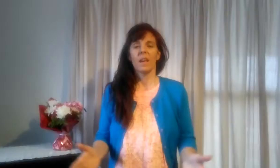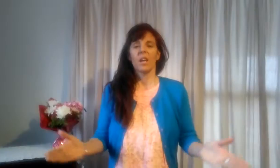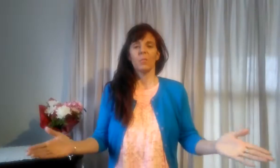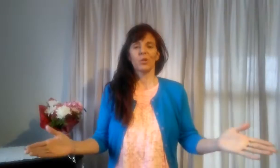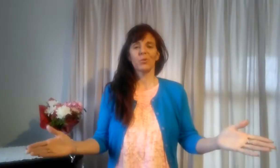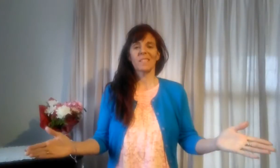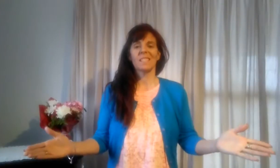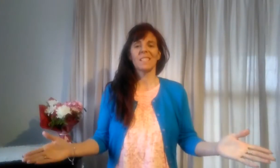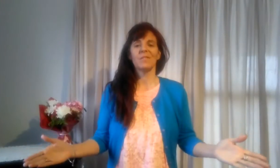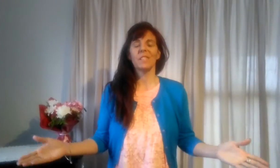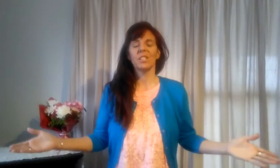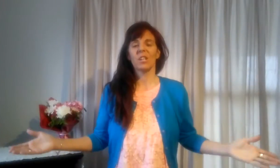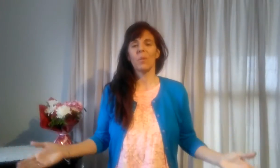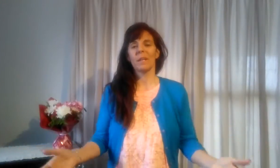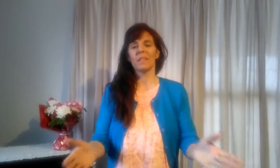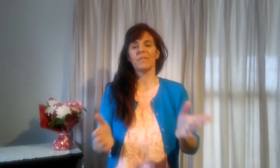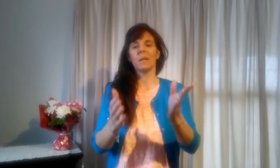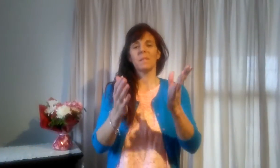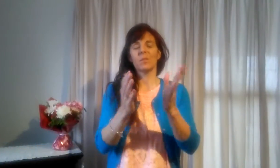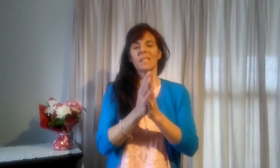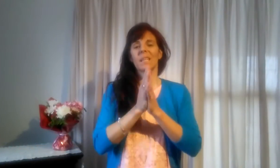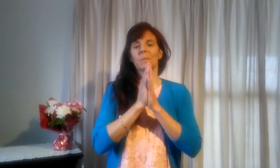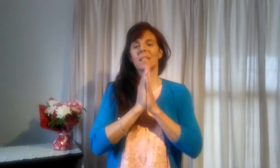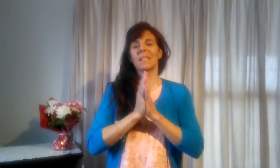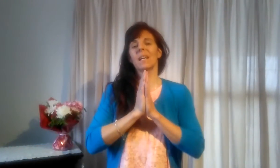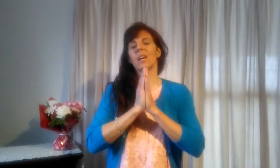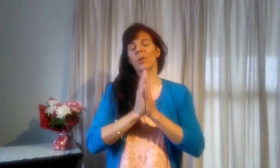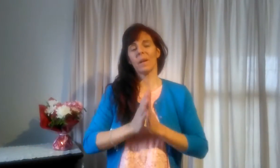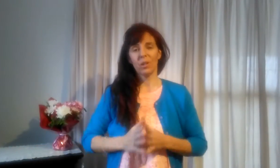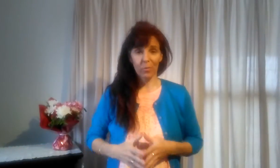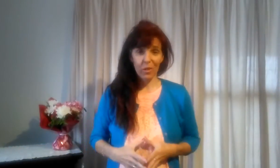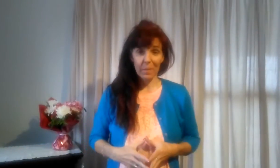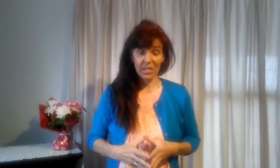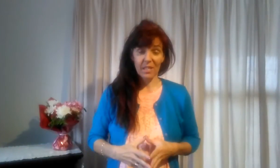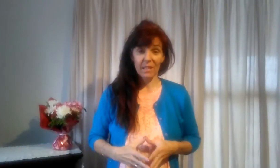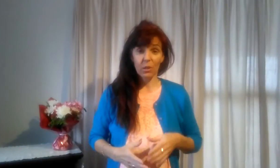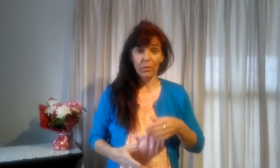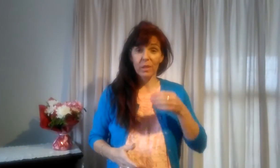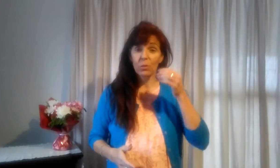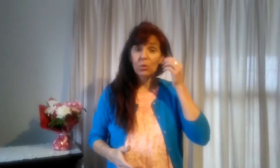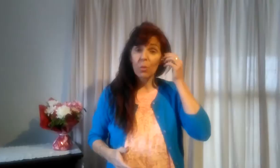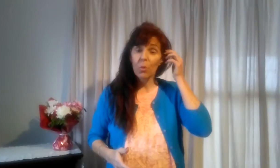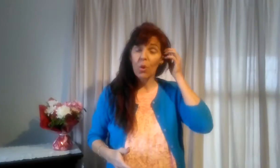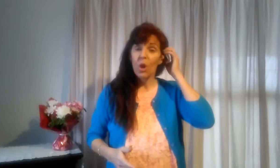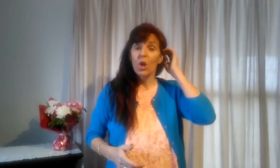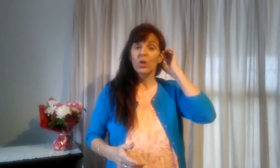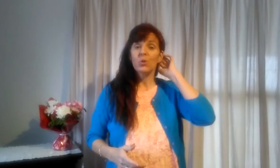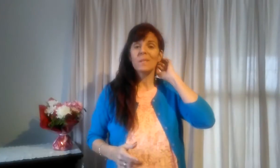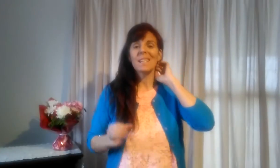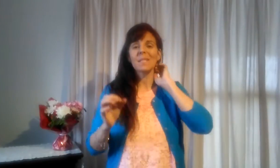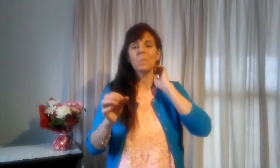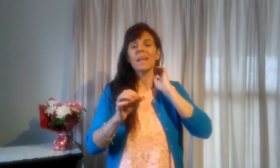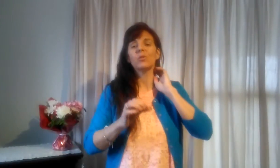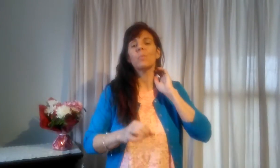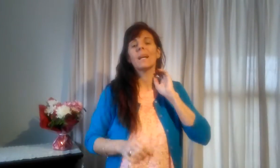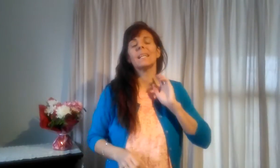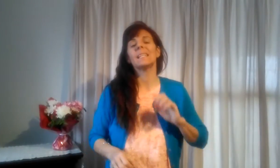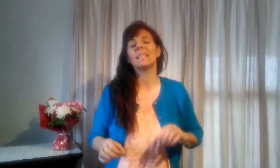Bonjour, ici Sylvie, j'accompagne les femmes qui sont déterminées à reprendre le pouvoir personnel dans leur vie, en d'autres mots. Je suis experte auprès des